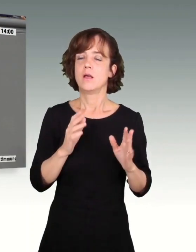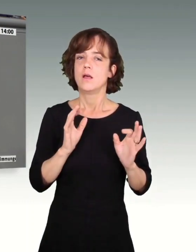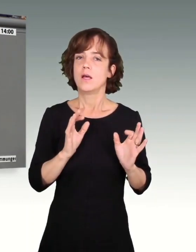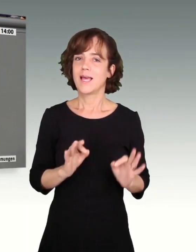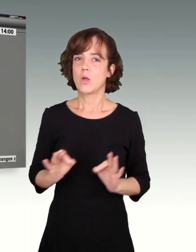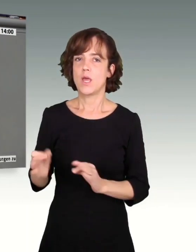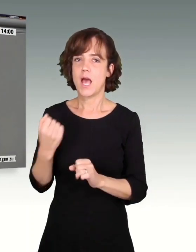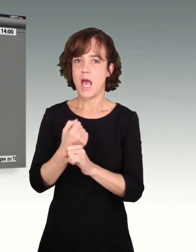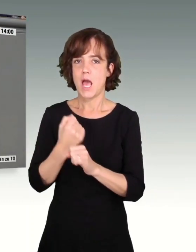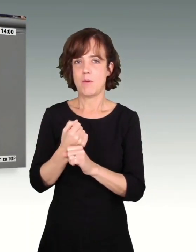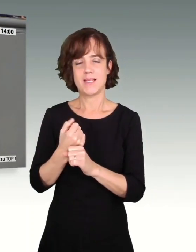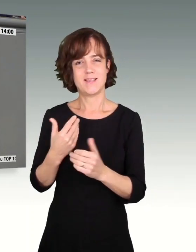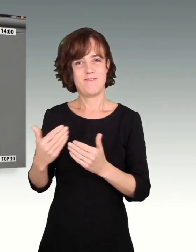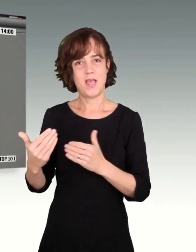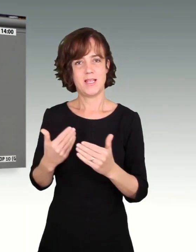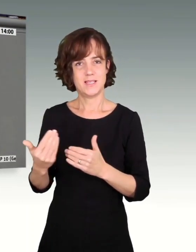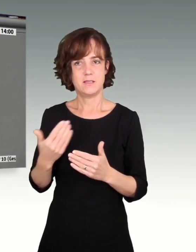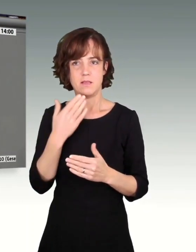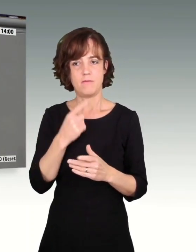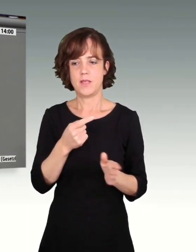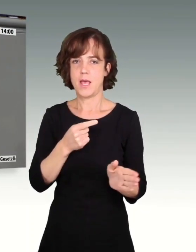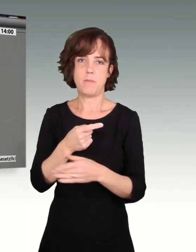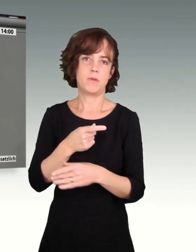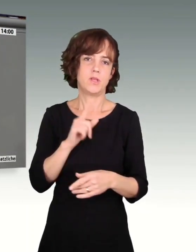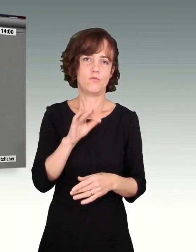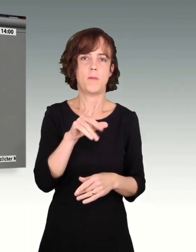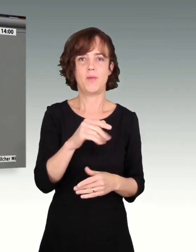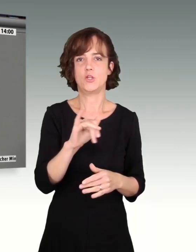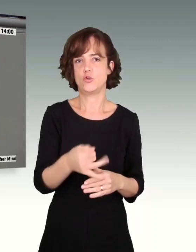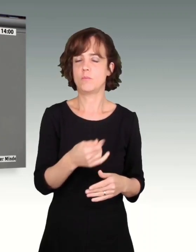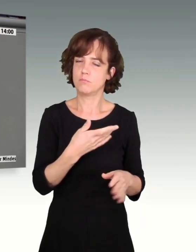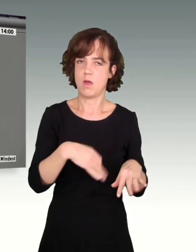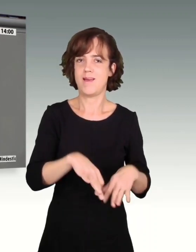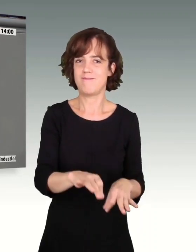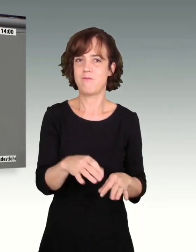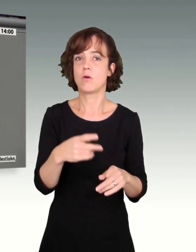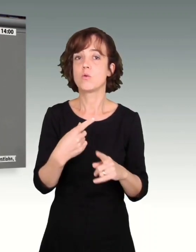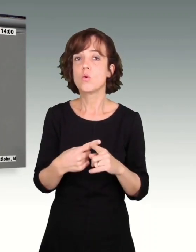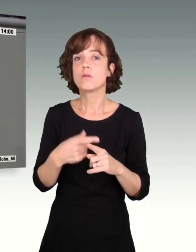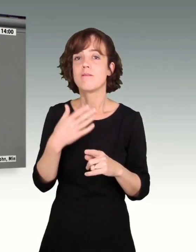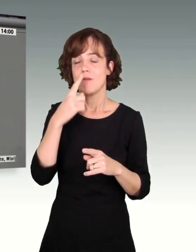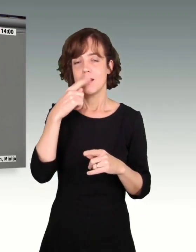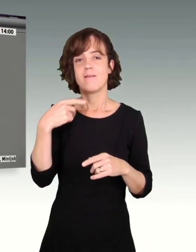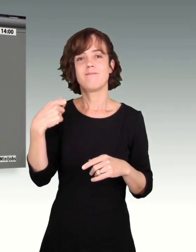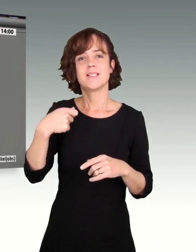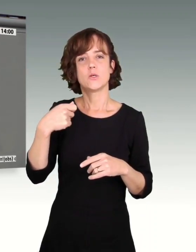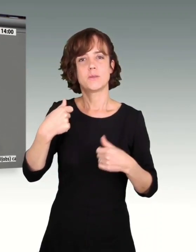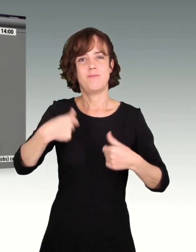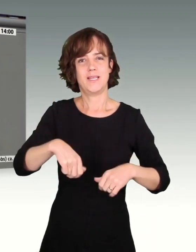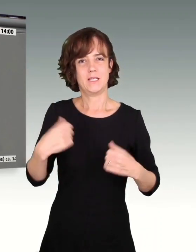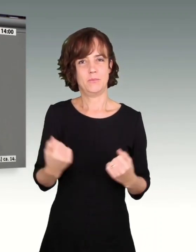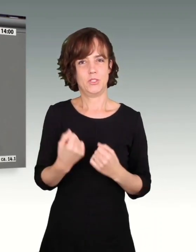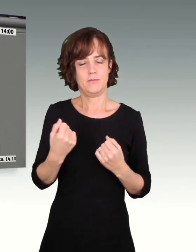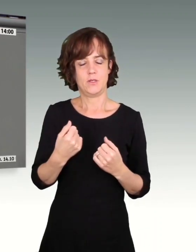auch nicht mit Minijobs ersetzt werden. Und außerdem darf es keine Hürden beim Wechsel in versicherungspflichtige Beschäftigung